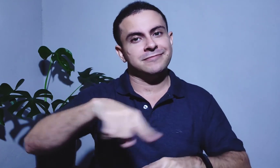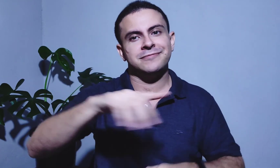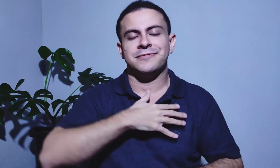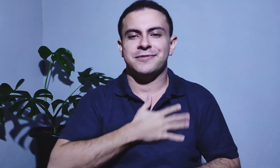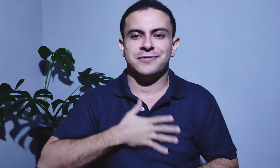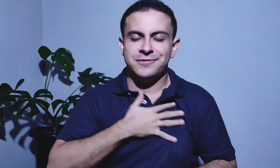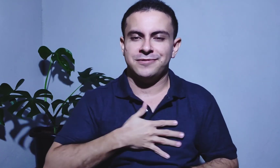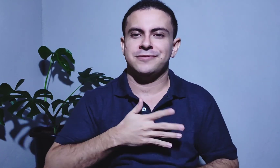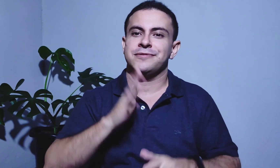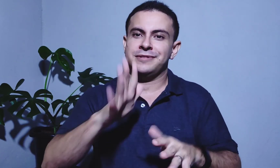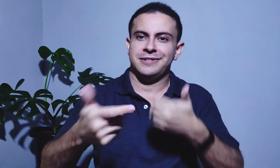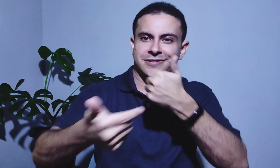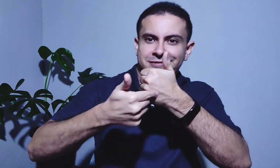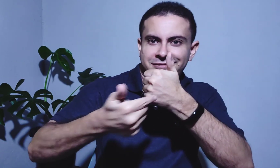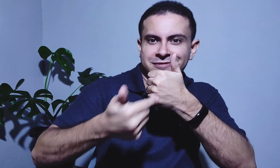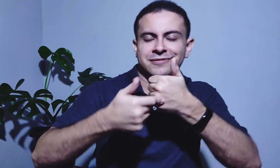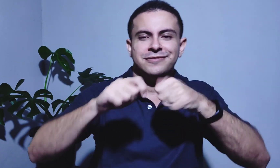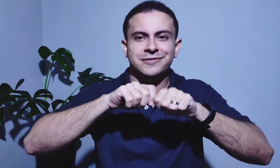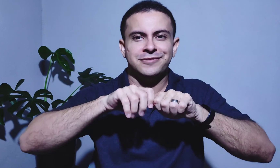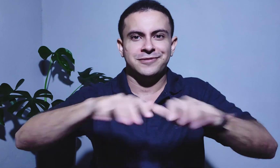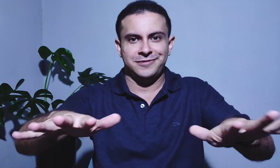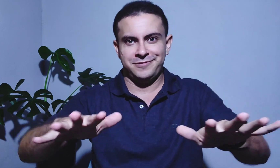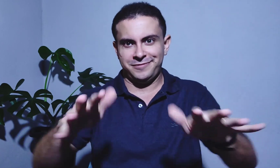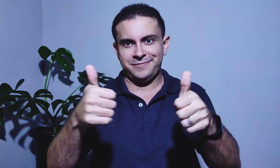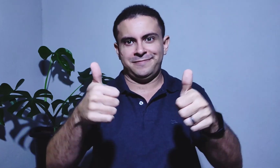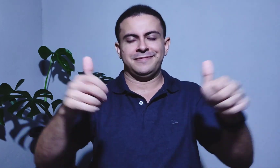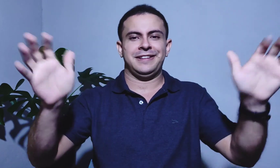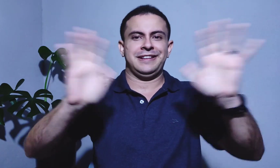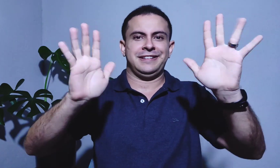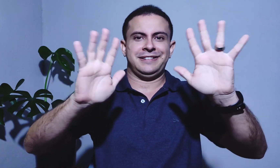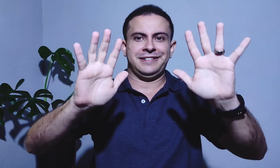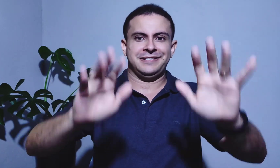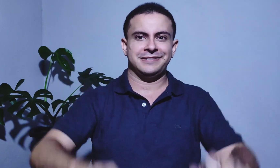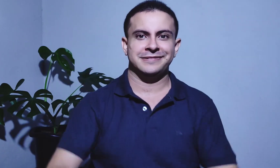que eu tinha para falar. E por favor, espero que vocês tenham gostado. Curtam e compartilhem. Até mais.